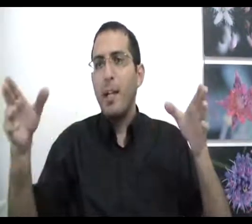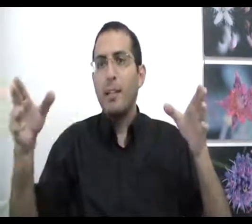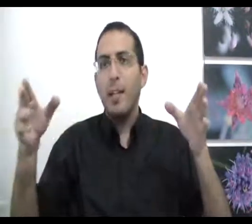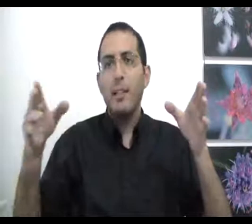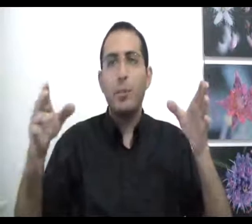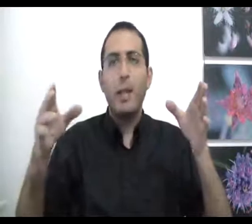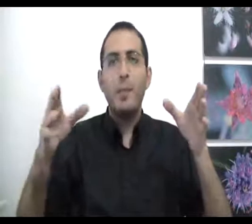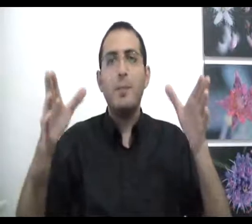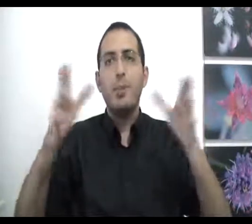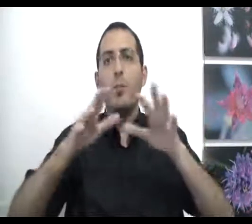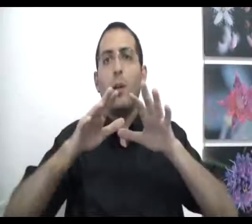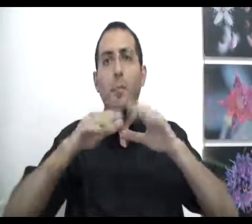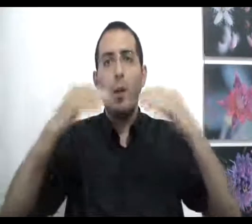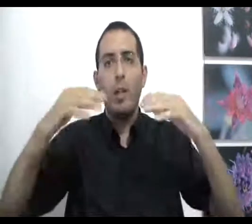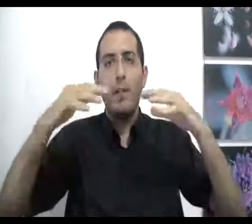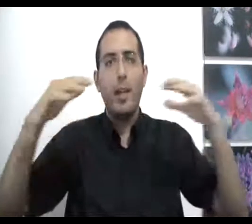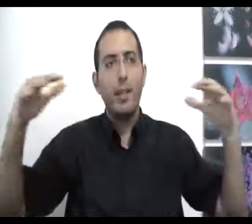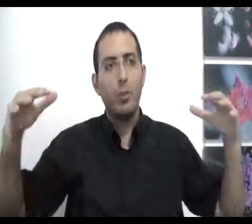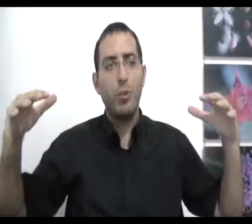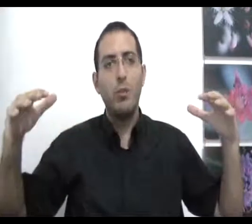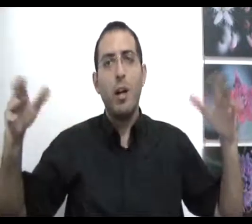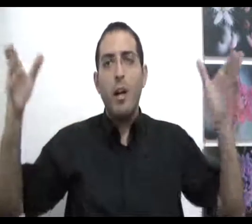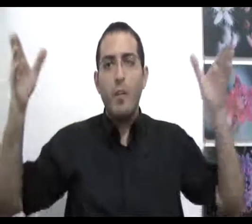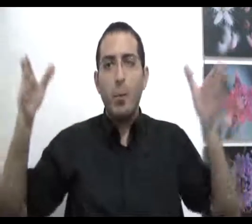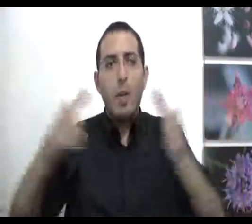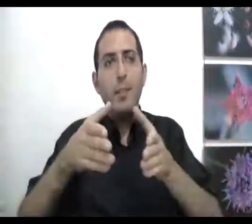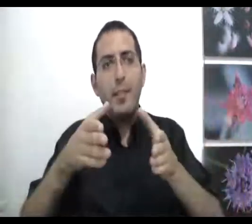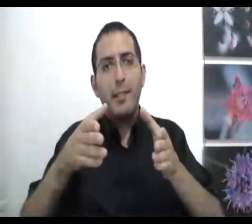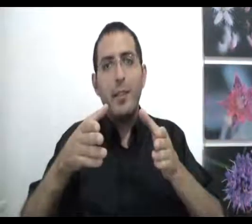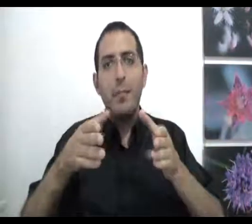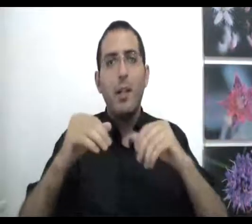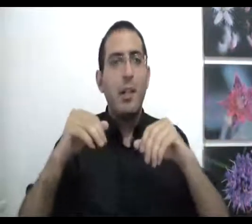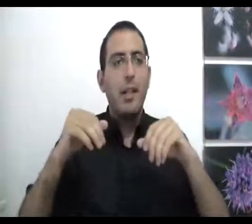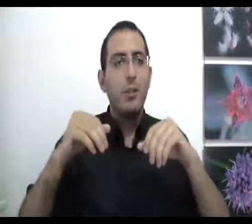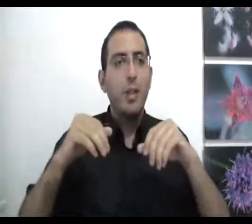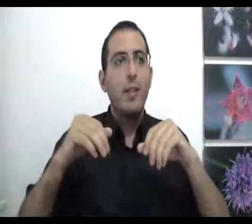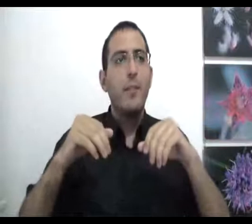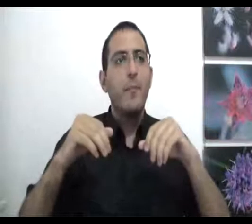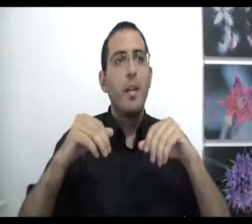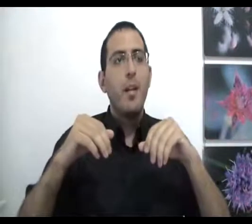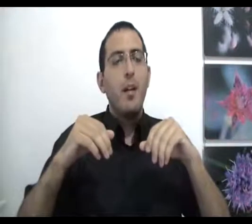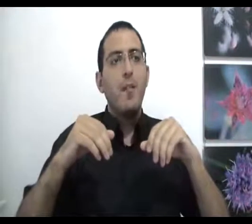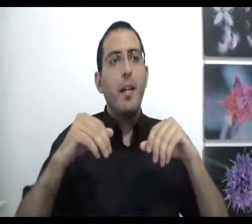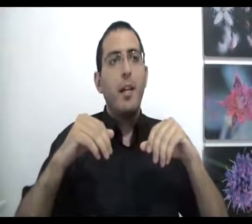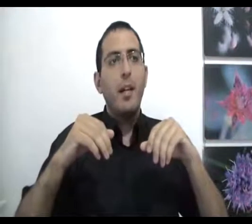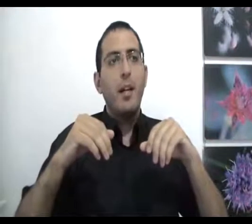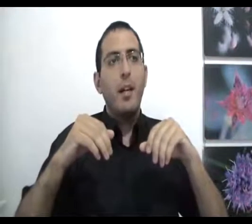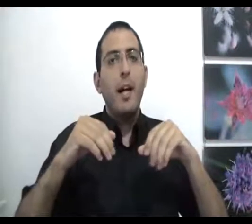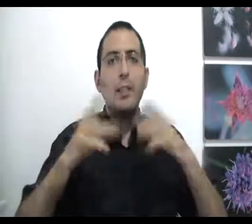ההרצאה זאת אומרת בעצם שיש לנו בכל רגע ורגע רצונות והם כולם מתנגזים לרצון אחד ואחרי